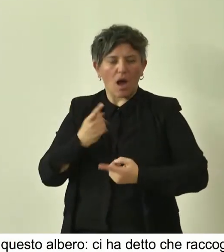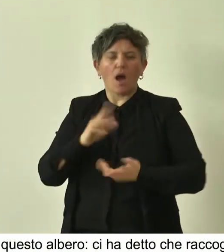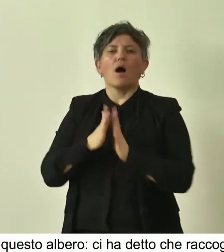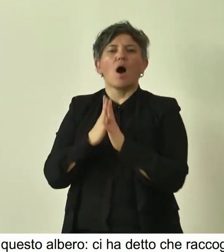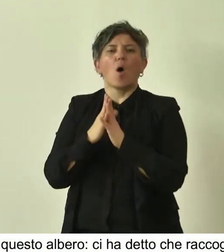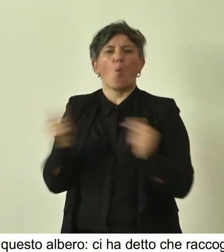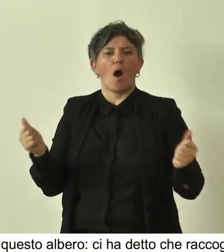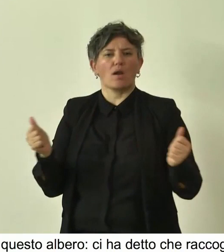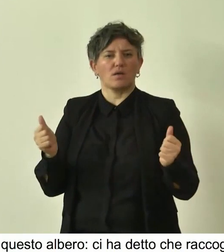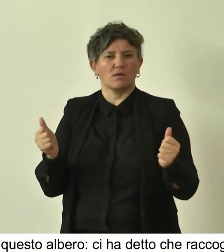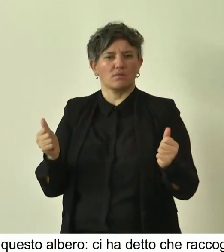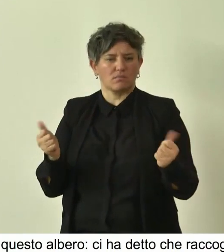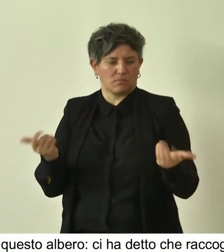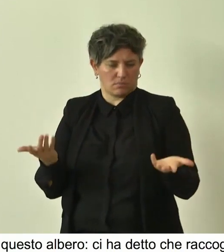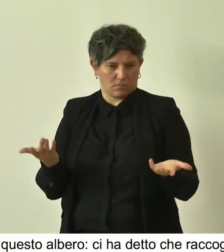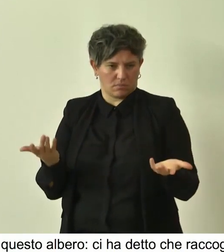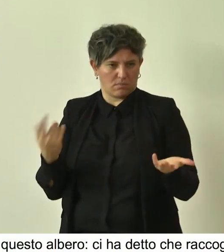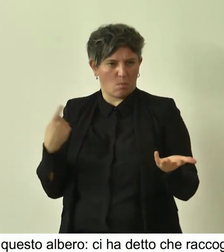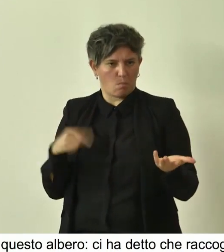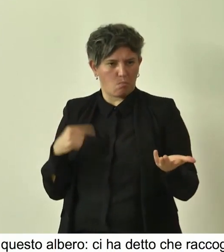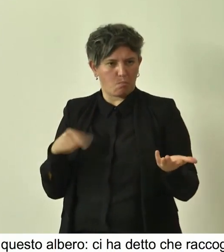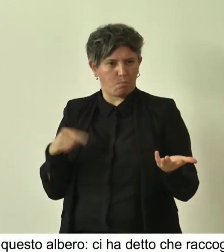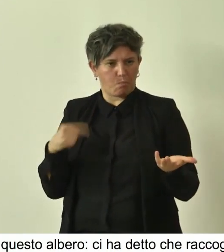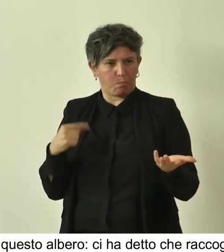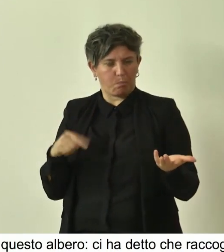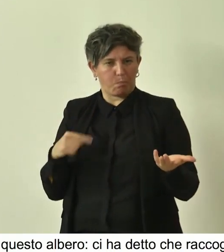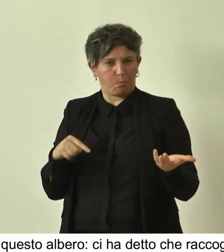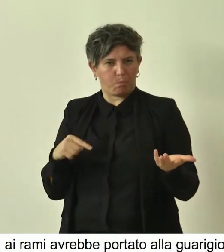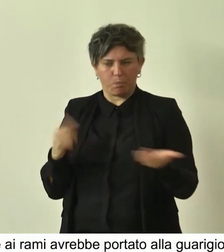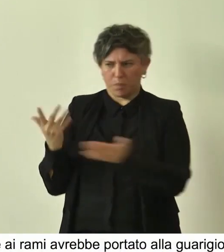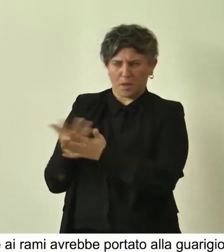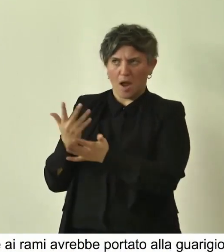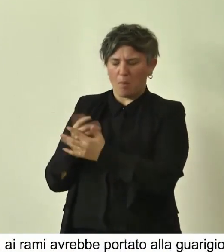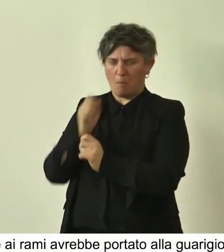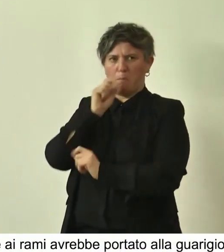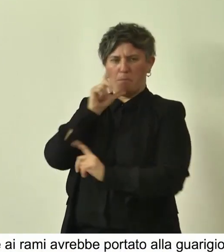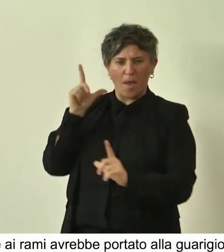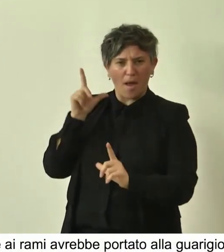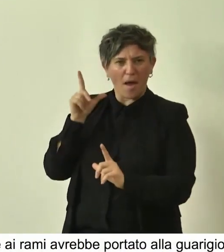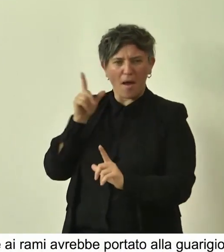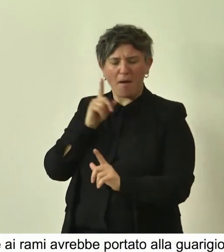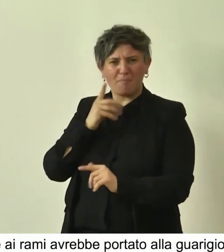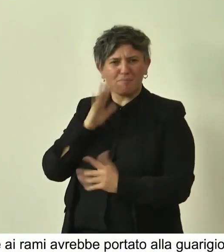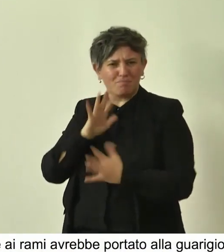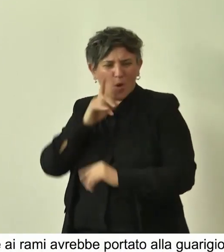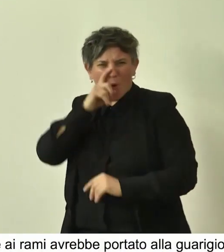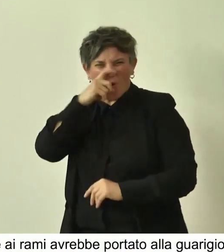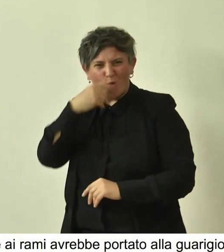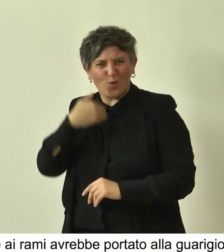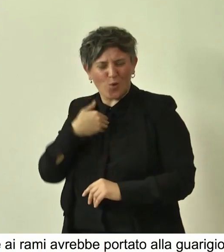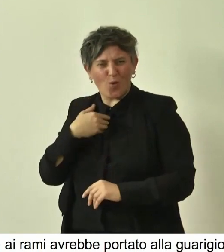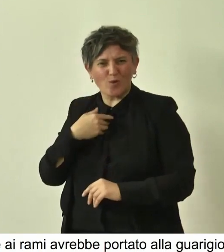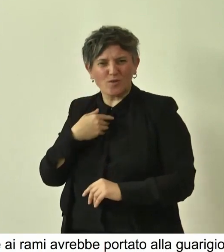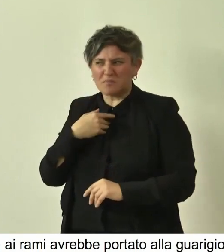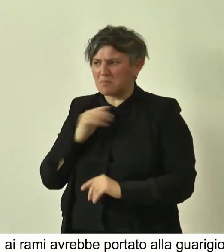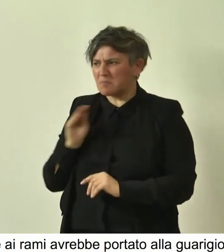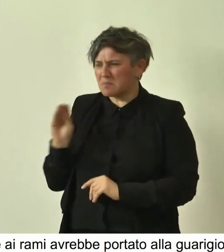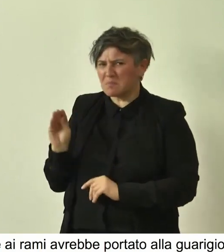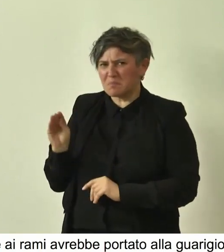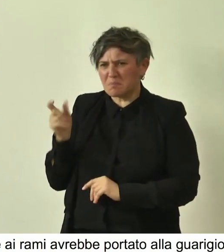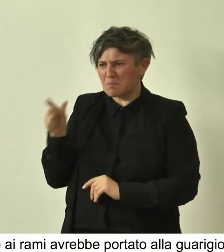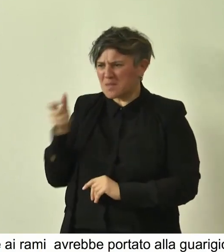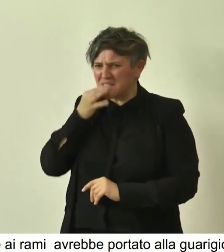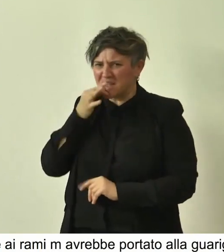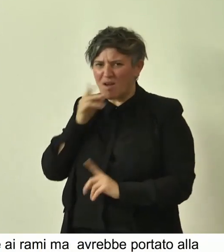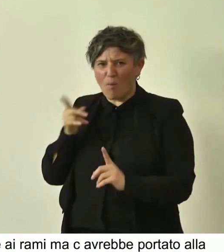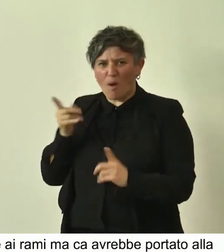Questo, come dire, è stato una, come dire, ci ha sorpreso, ci ha incuriosito, allora gli abbiamo chiesto ma come poteva dire una